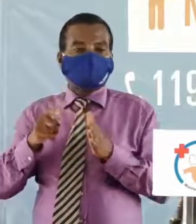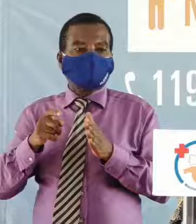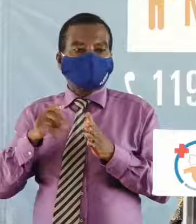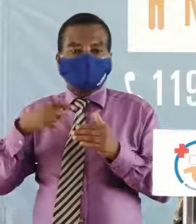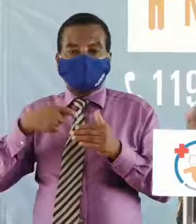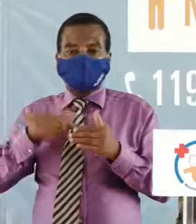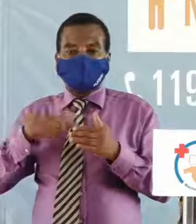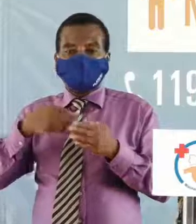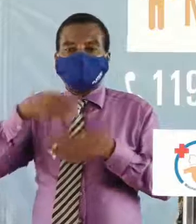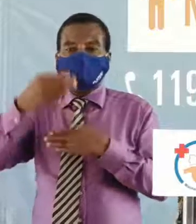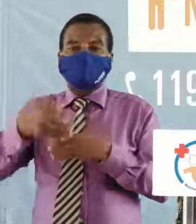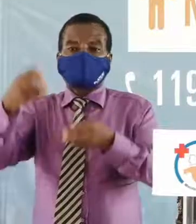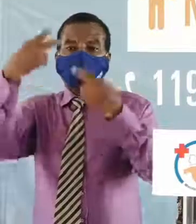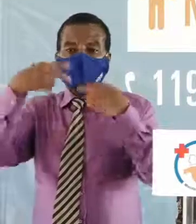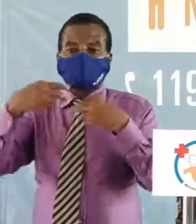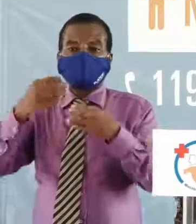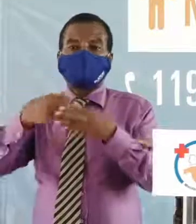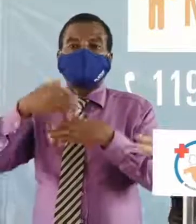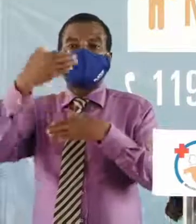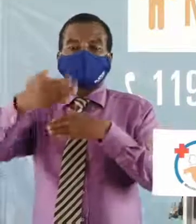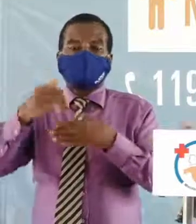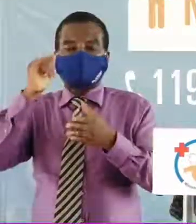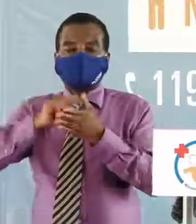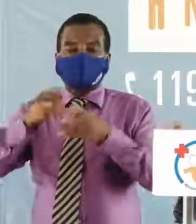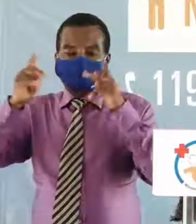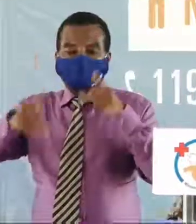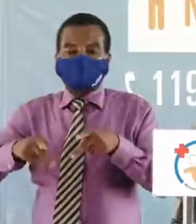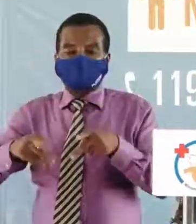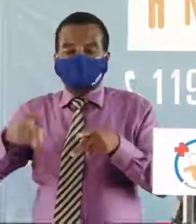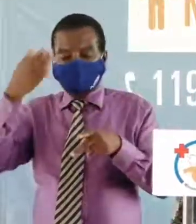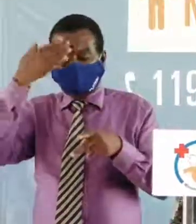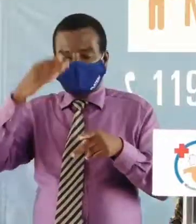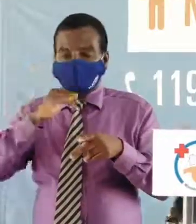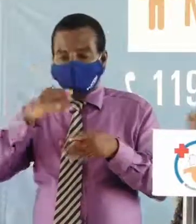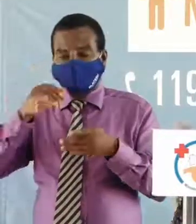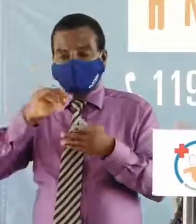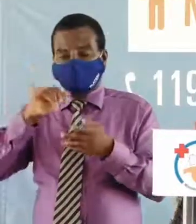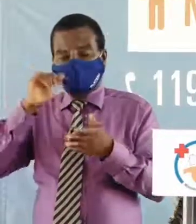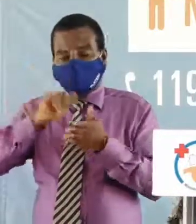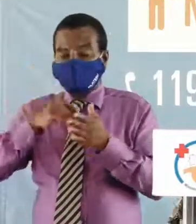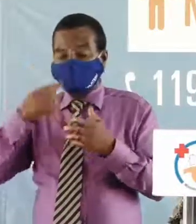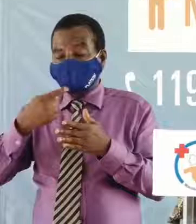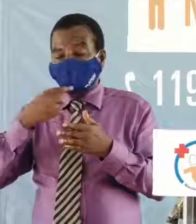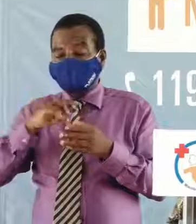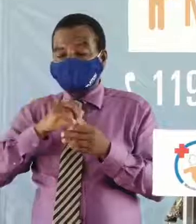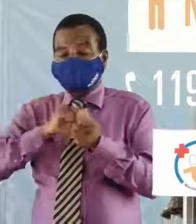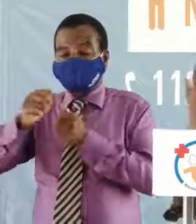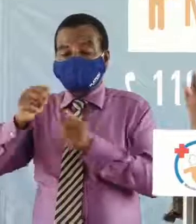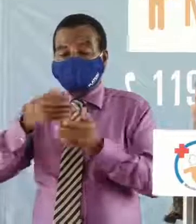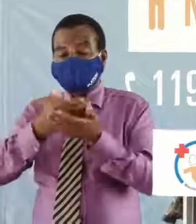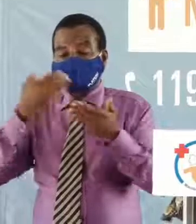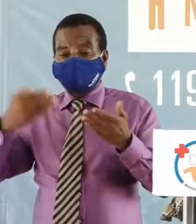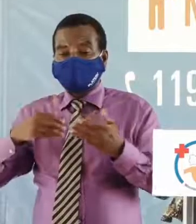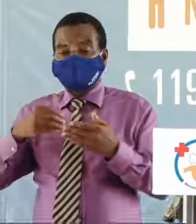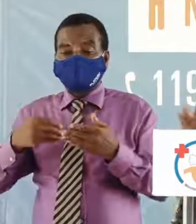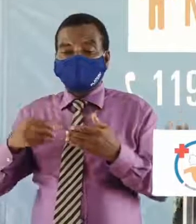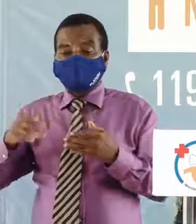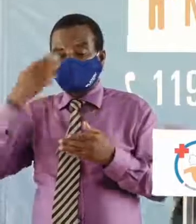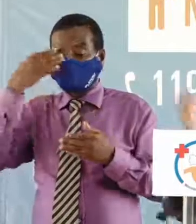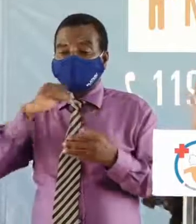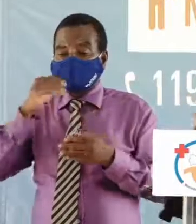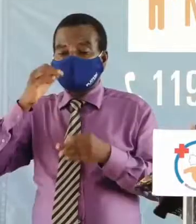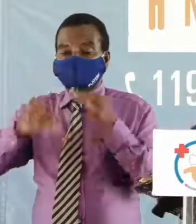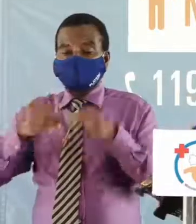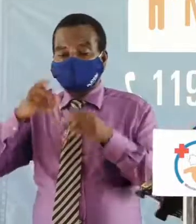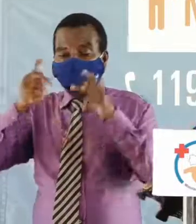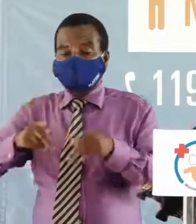moi je viens après cette personne ne sachant pas qui est passé avant moi ou alors même si je sais ne sachant pas si la personne est porteur du virus ou